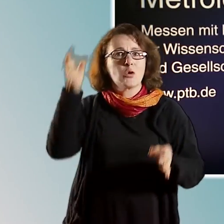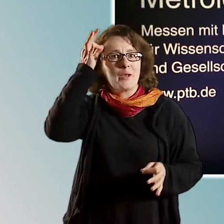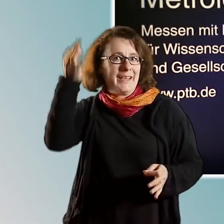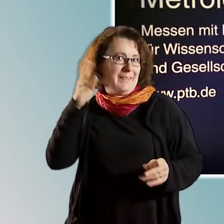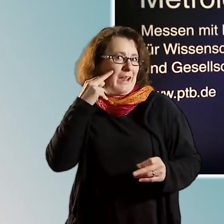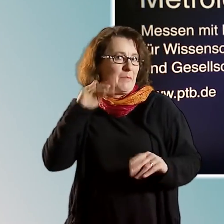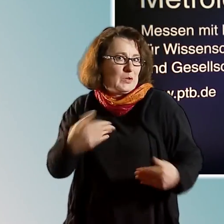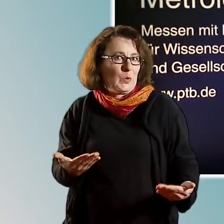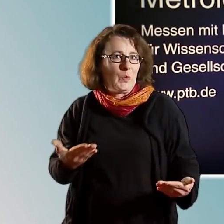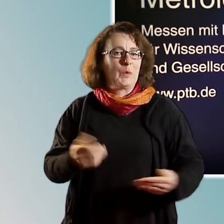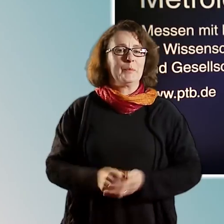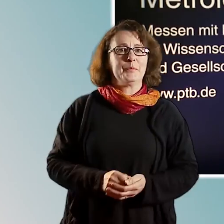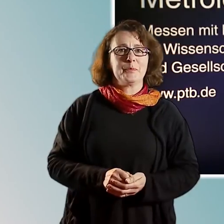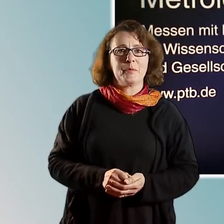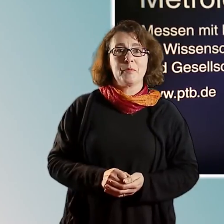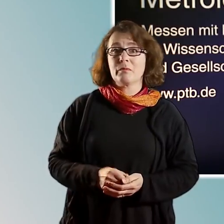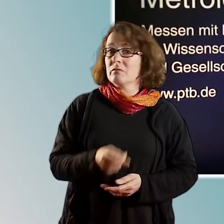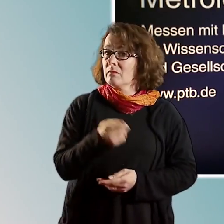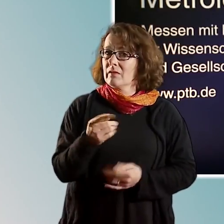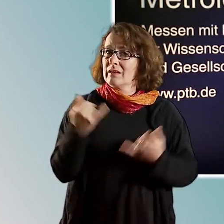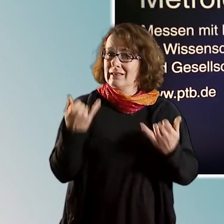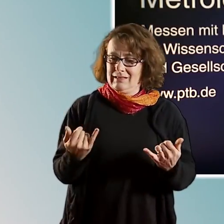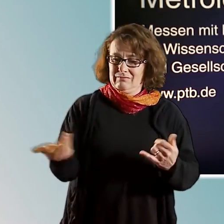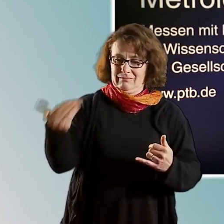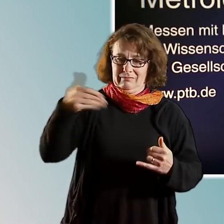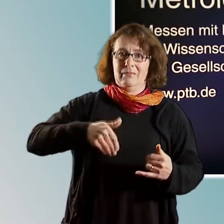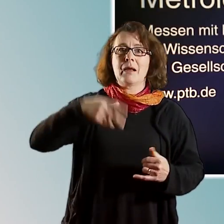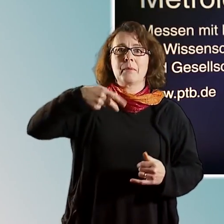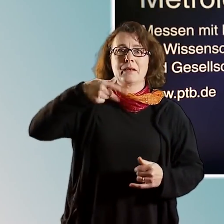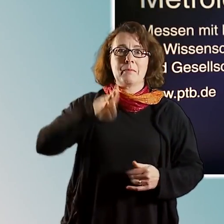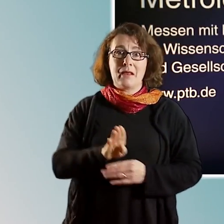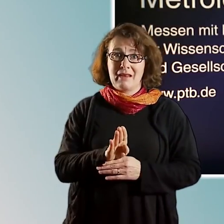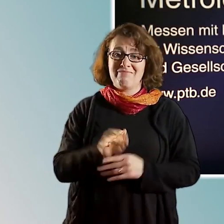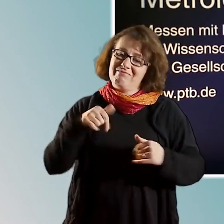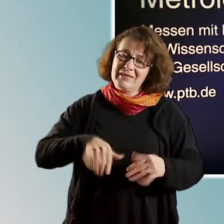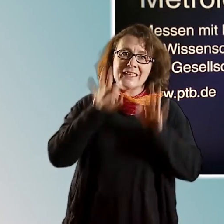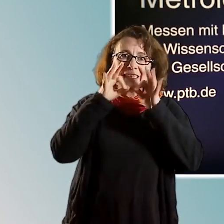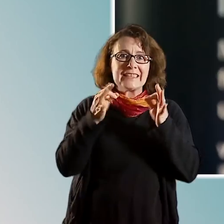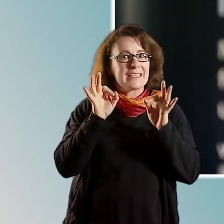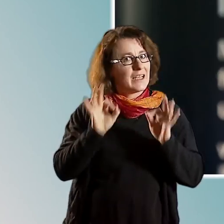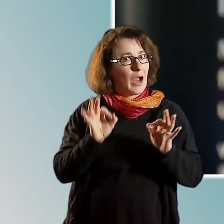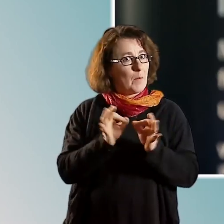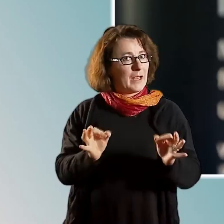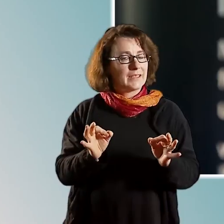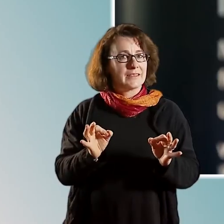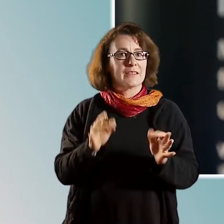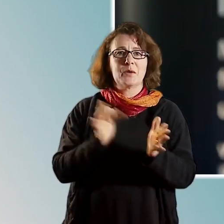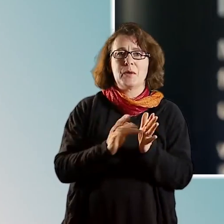das auch nennt. Sie sind jetzt an einem Ort angelangt, an dem wir es ziemlich genau nehmen. Wir messen nämlich zum Beispiel